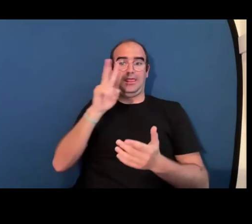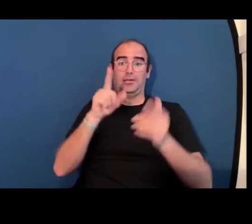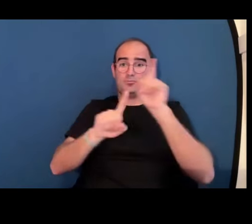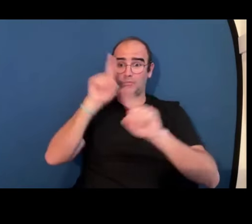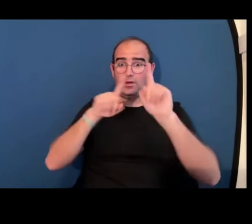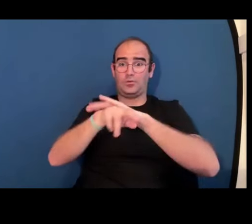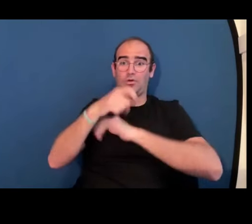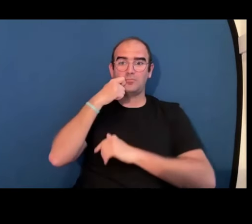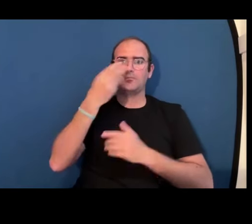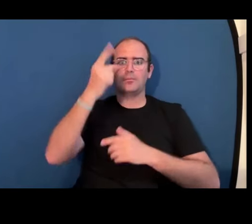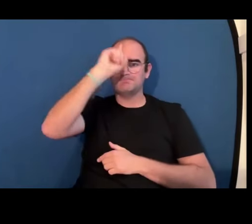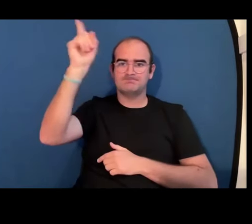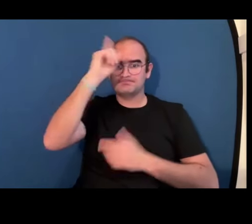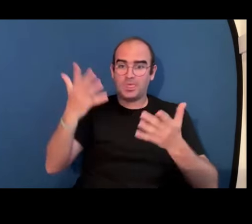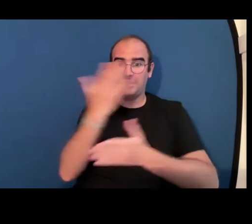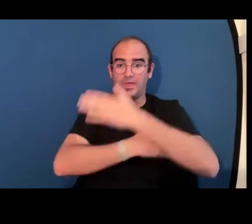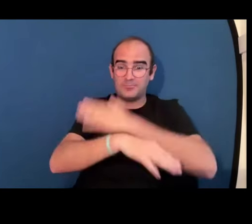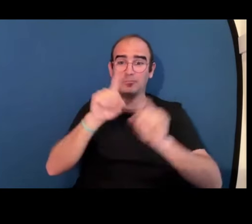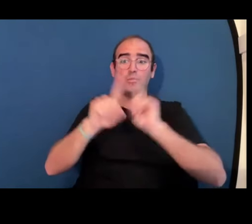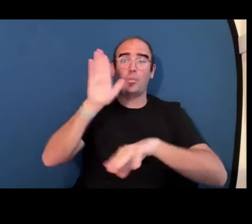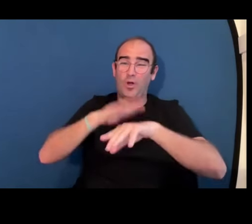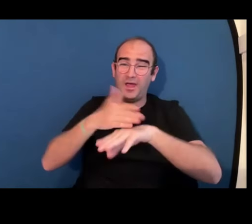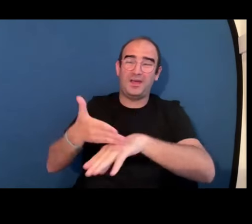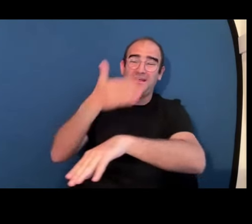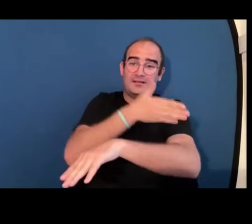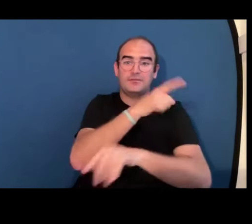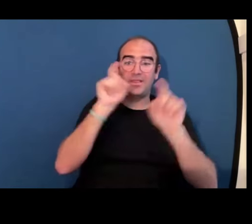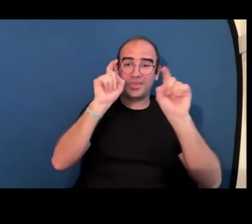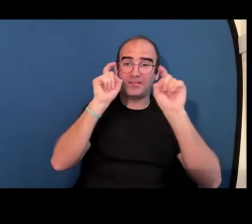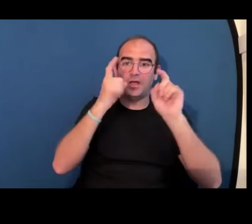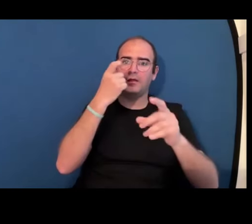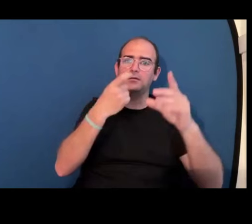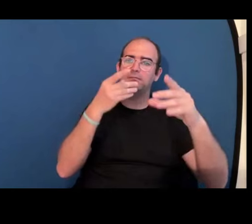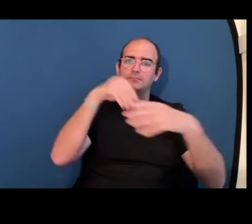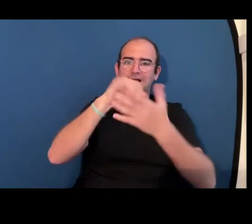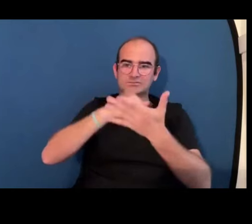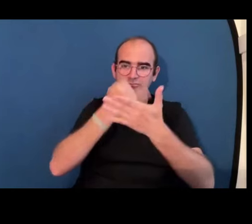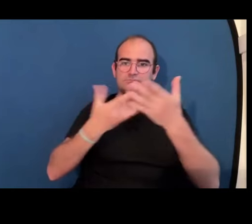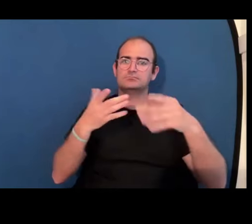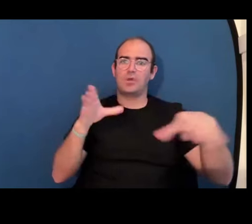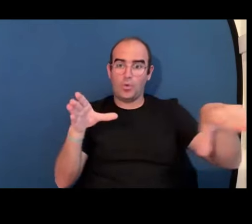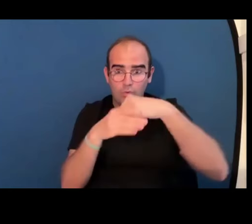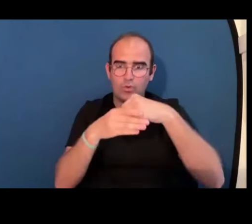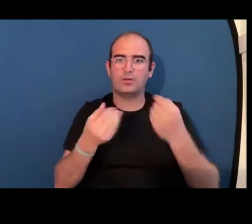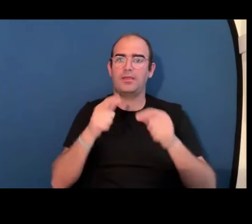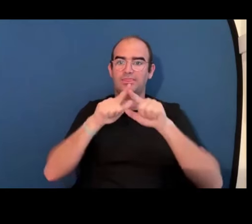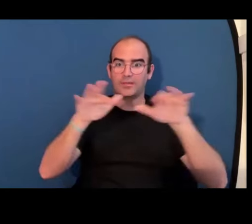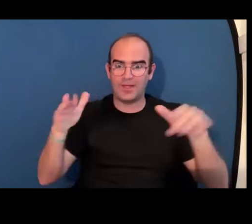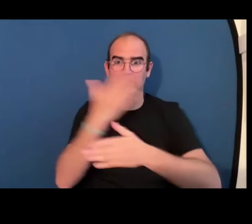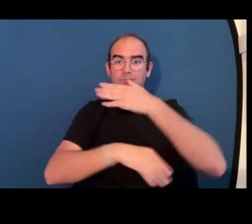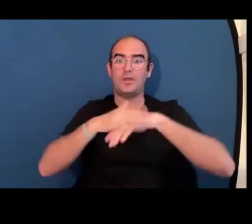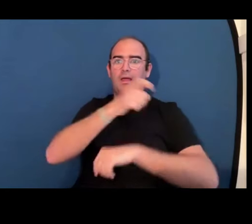máster por ejemplo me di cuenta de que muchos problemas con los que nos encontramos las personas sordas es que